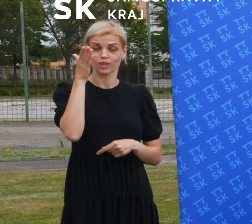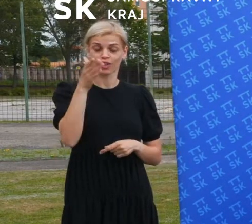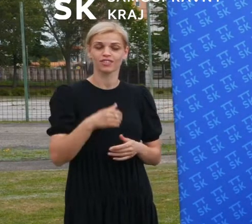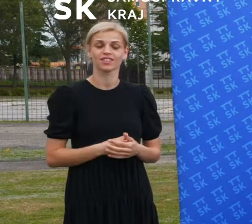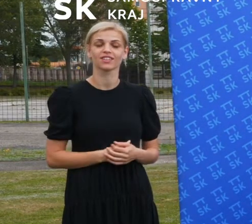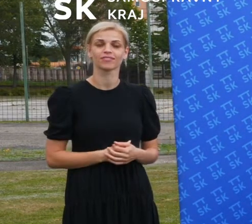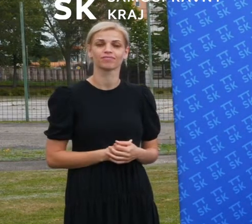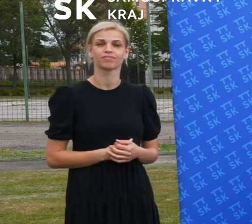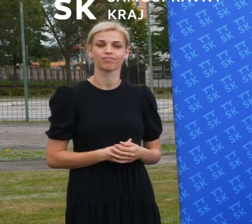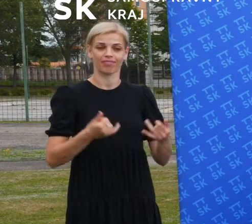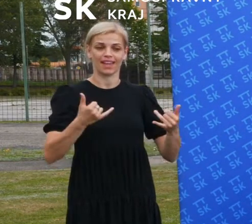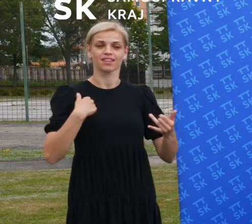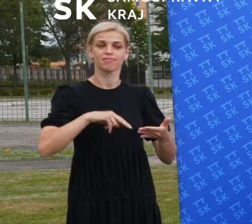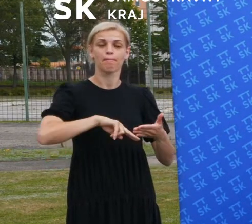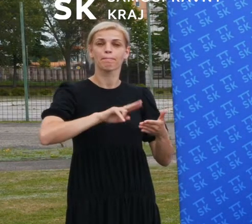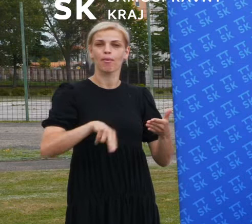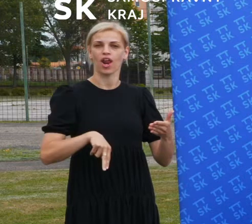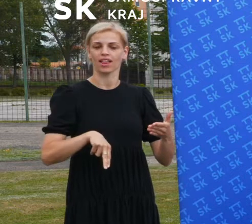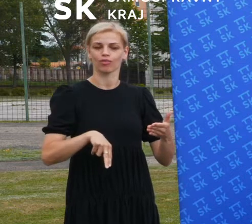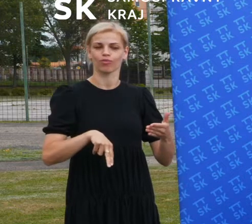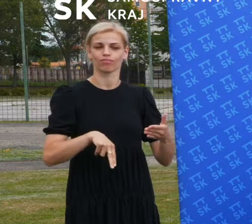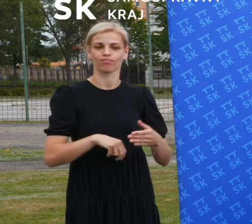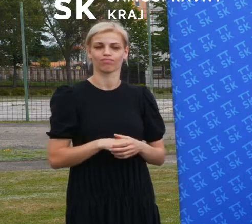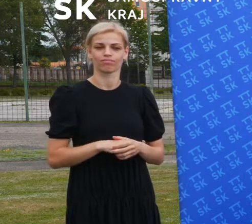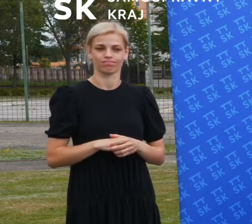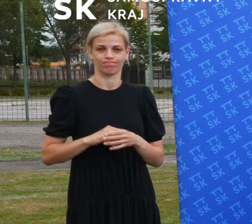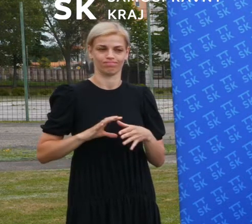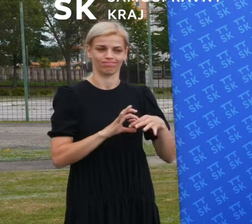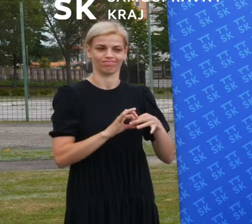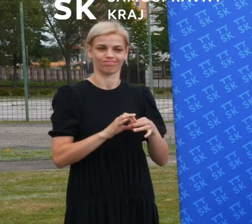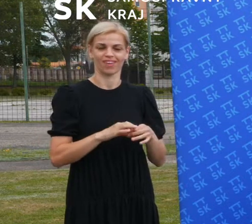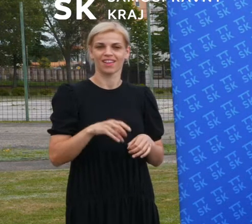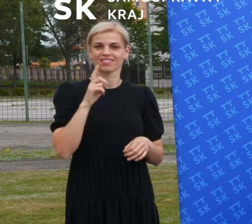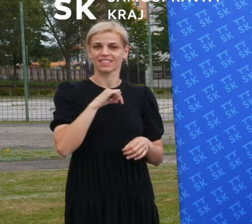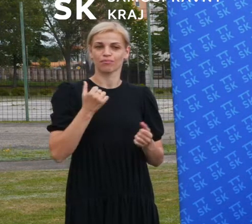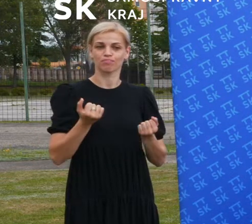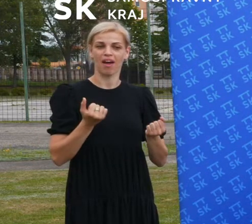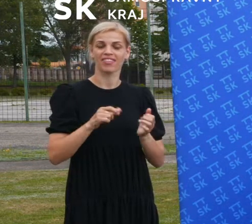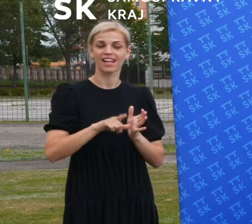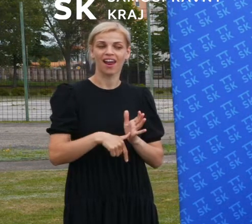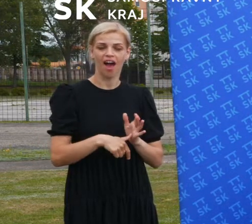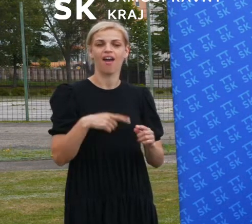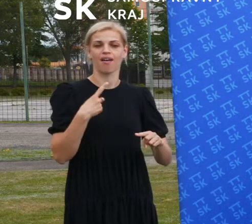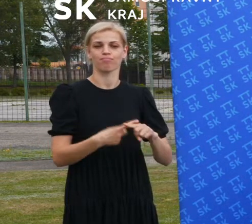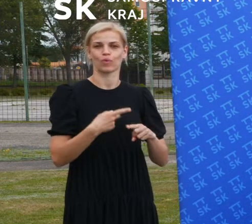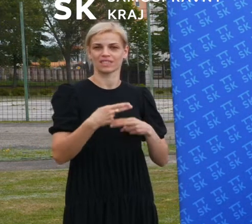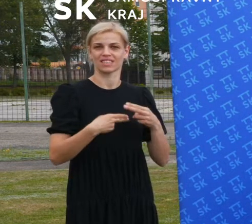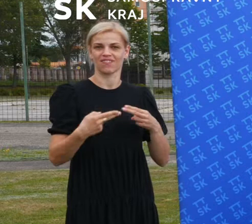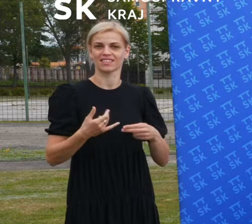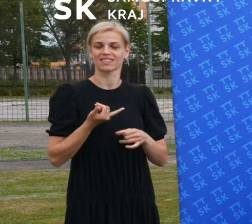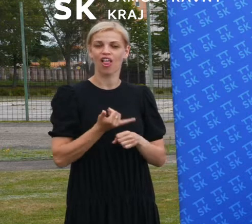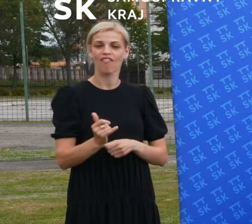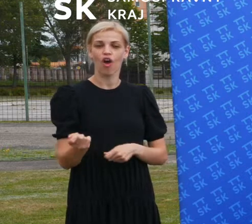dnes bych popísali domorády se Zvezom a Trnavským samozprávnym krajem o tom, aby